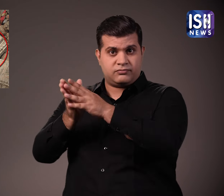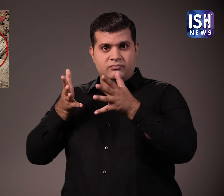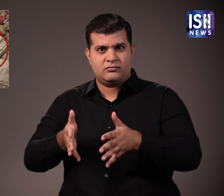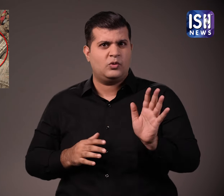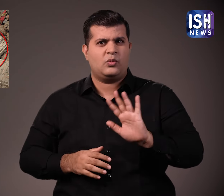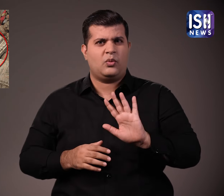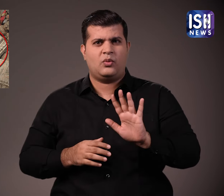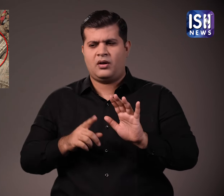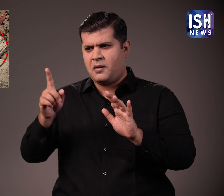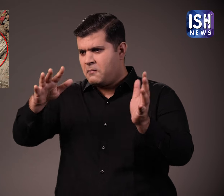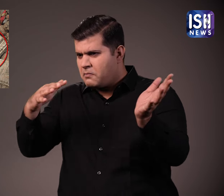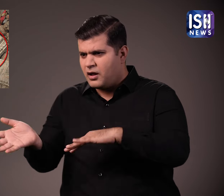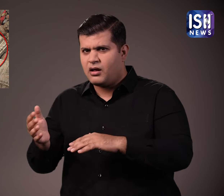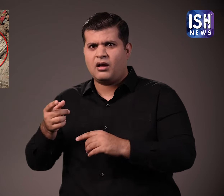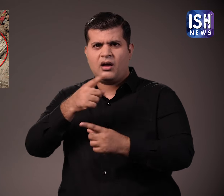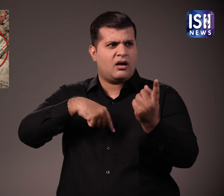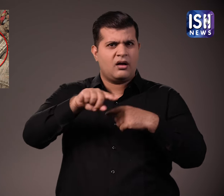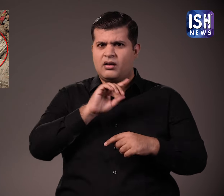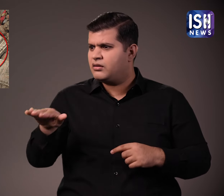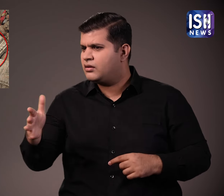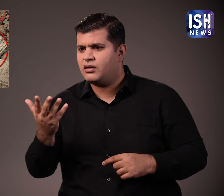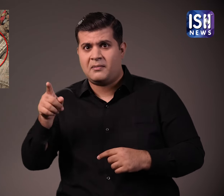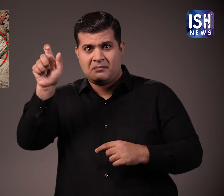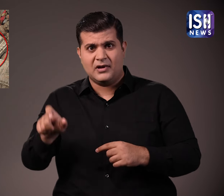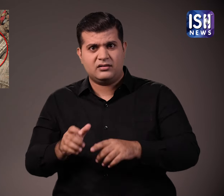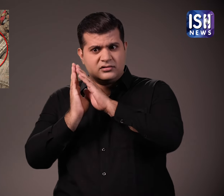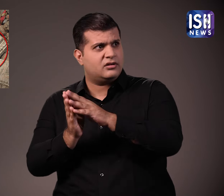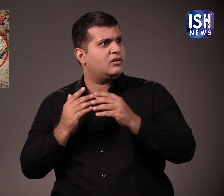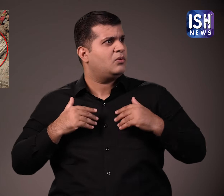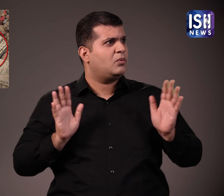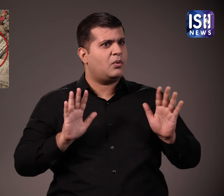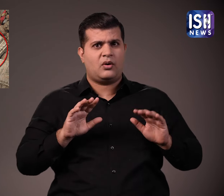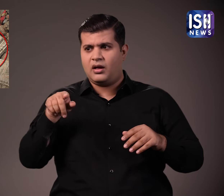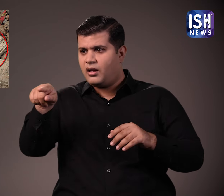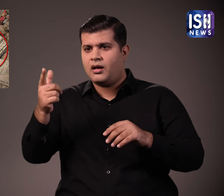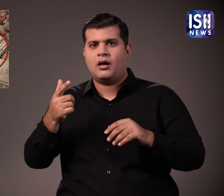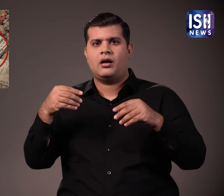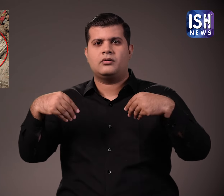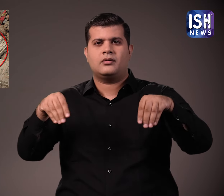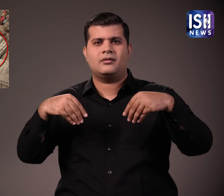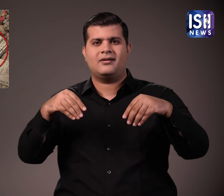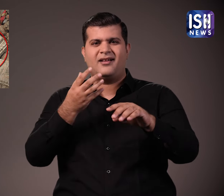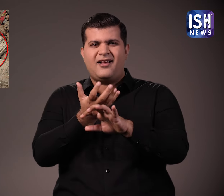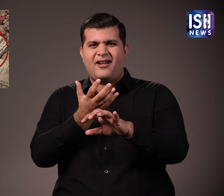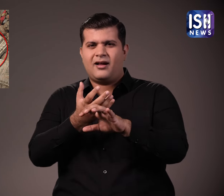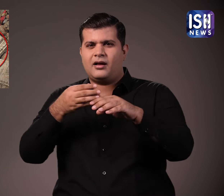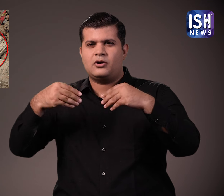तोड़ी गई थी. जब मैंने कारिगर से इसके बारे में पूचा तो उसने पताया कि मूर्ति पहले ही शतिग्रश थी